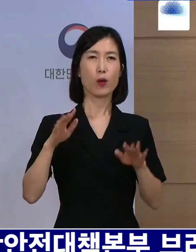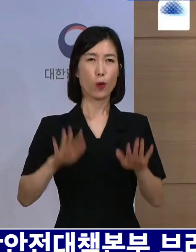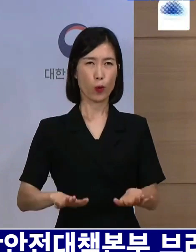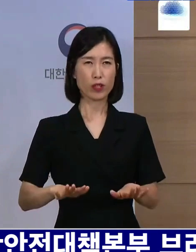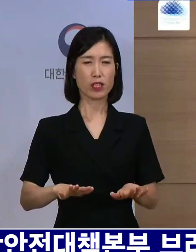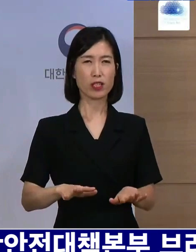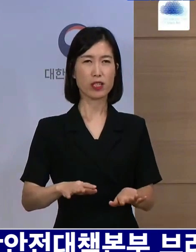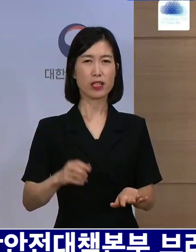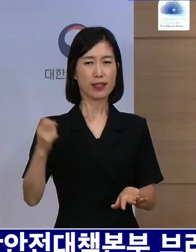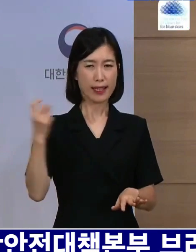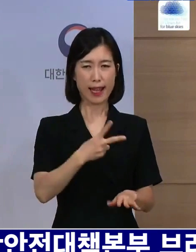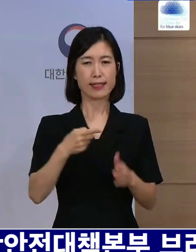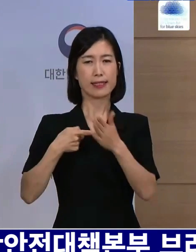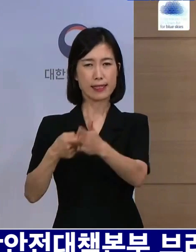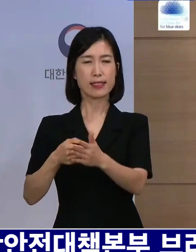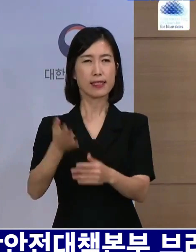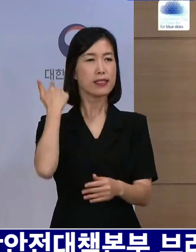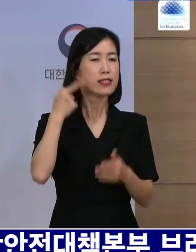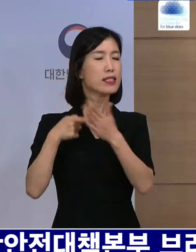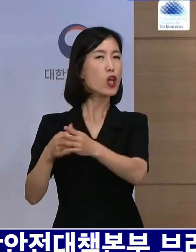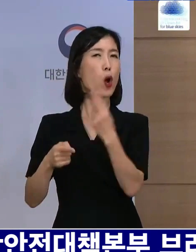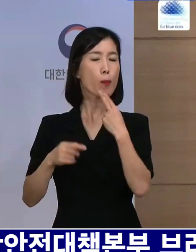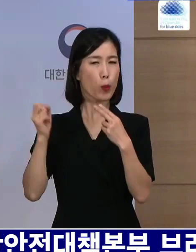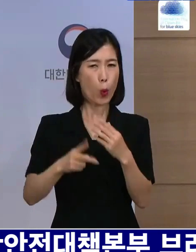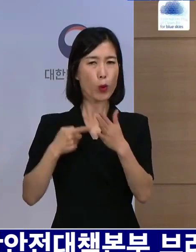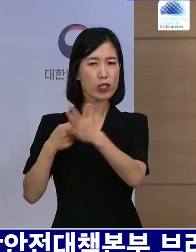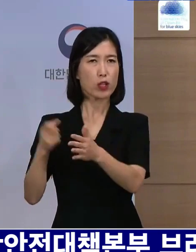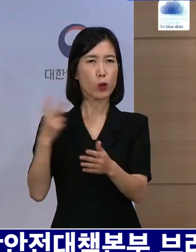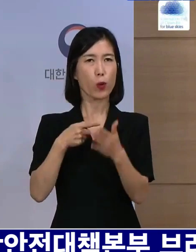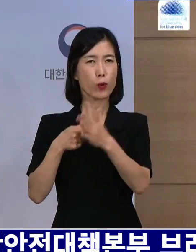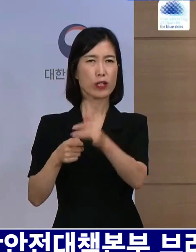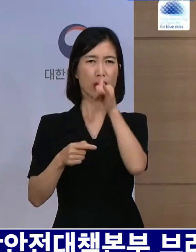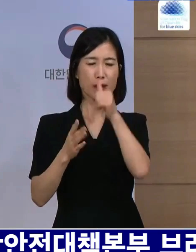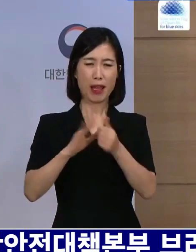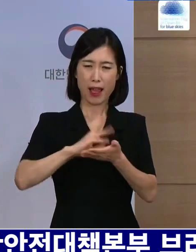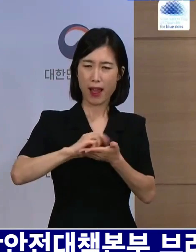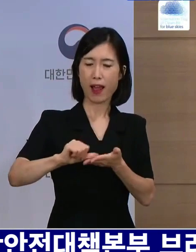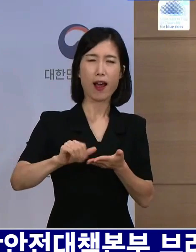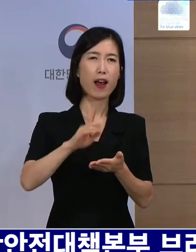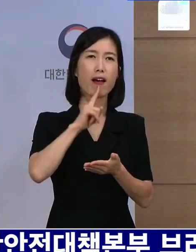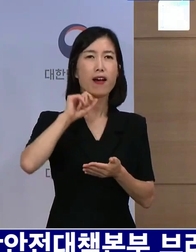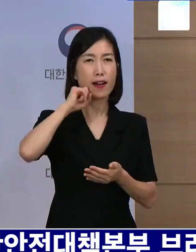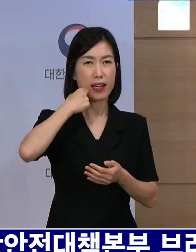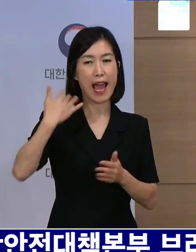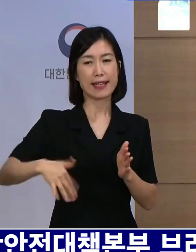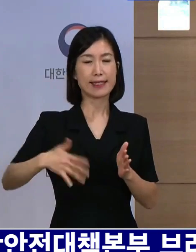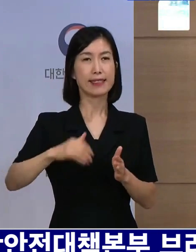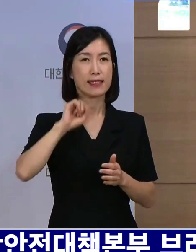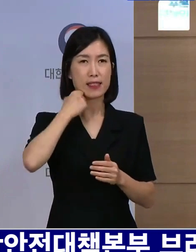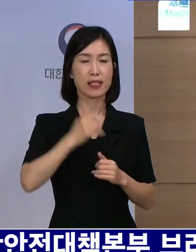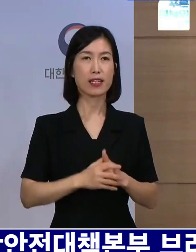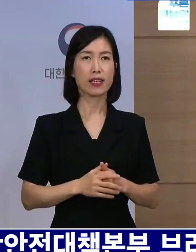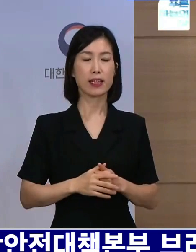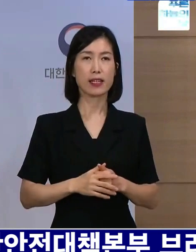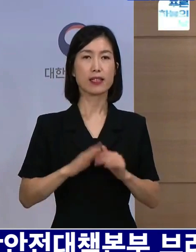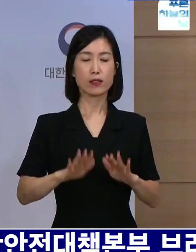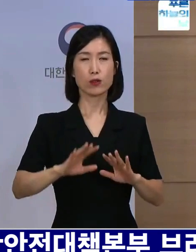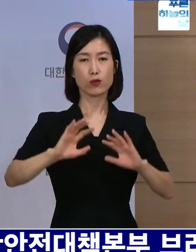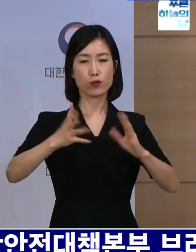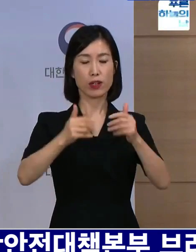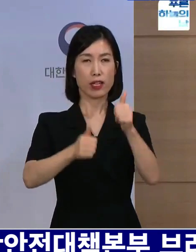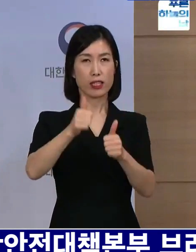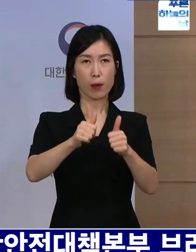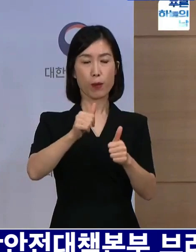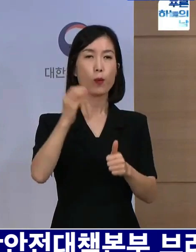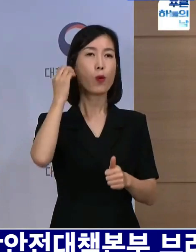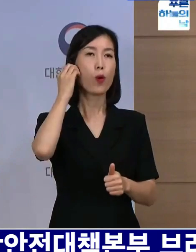제응시자들이 좀 늘고 있어서 집계를 하는 게 조금 곤란한 상황입니다. 또한 지금 국가시험원 홈페이지도 약간